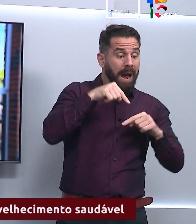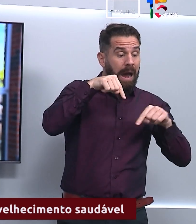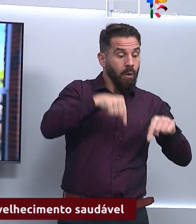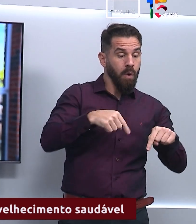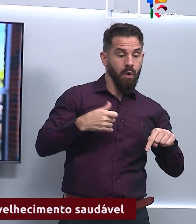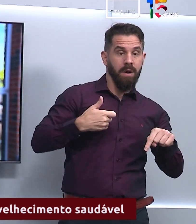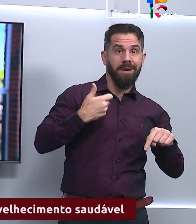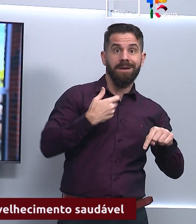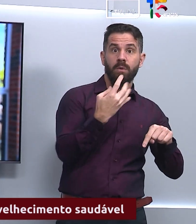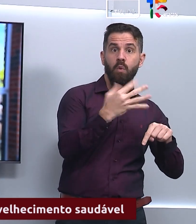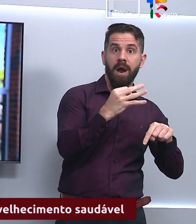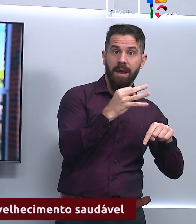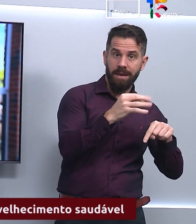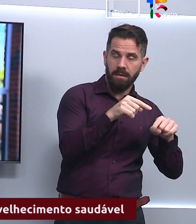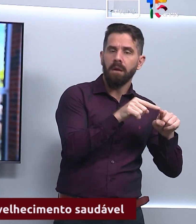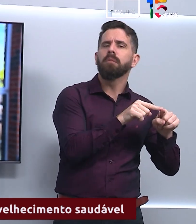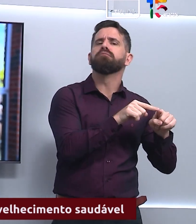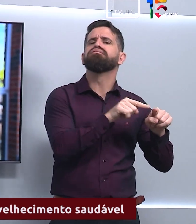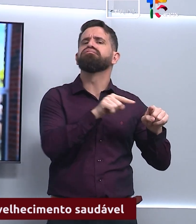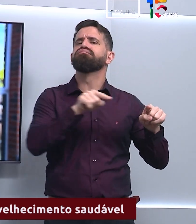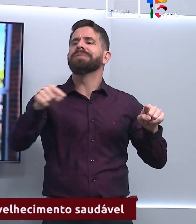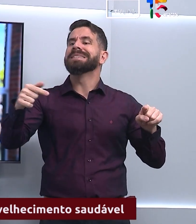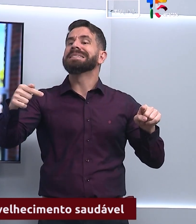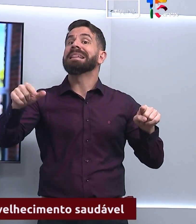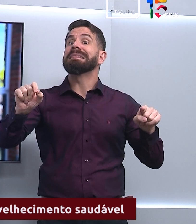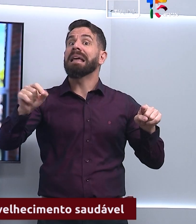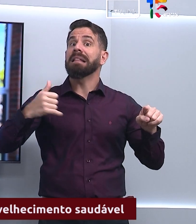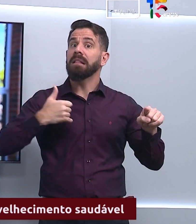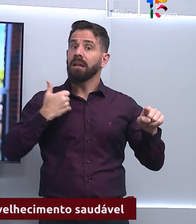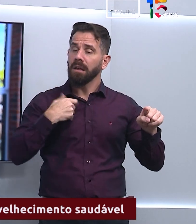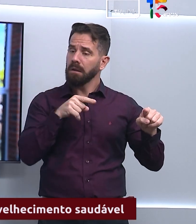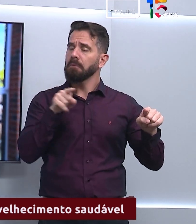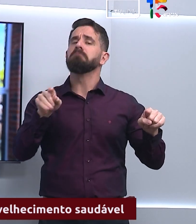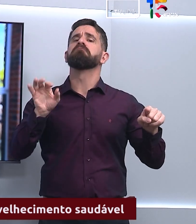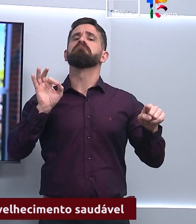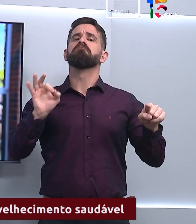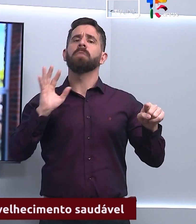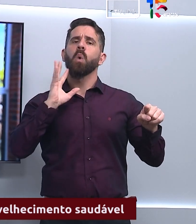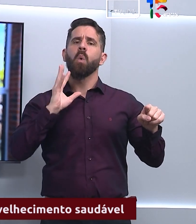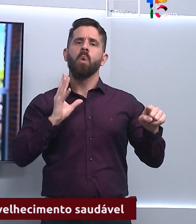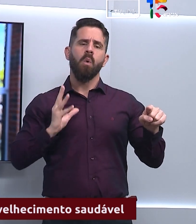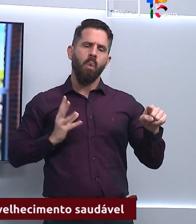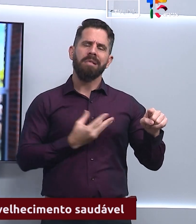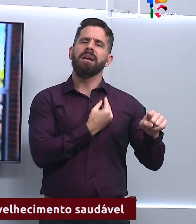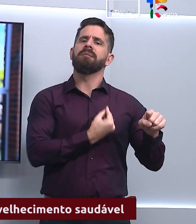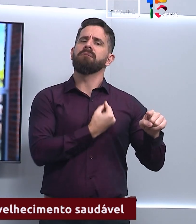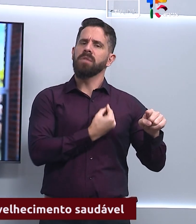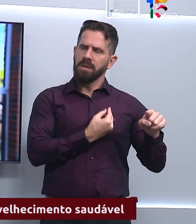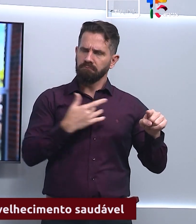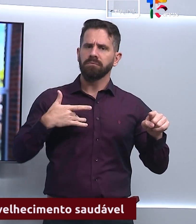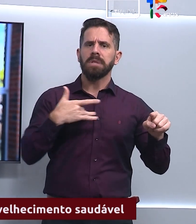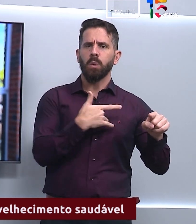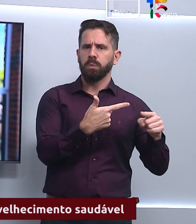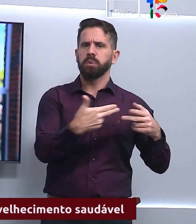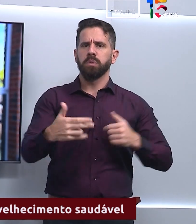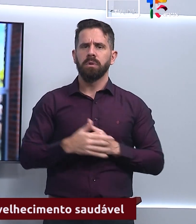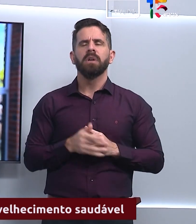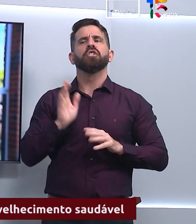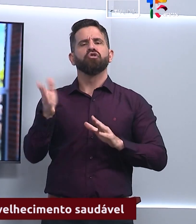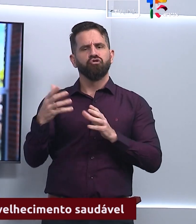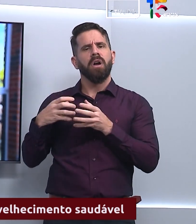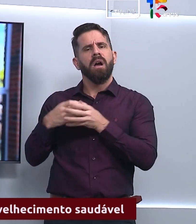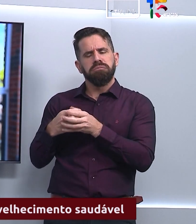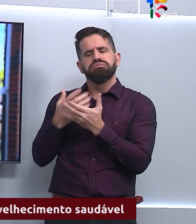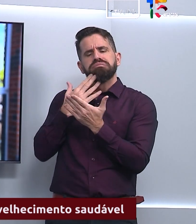pesquisadores analisaram dados de mais de 100 mil pessoas desde a década de 80. E aquelas com padrão